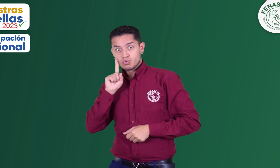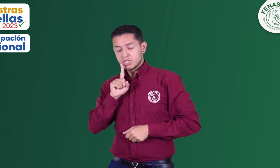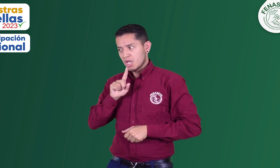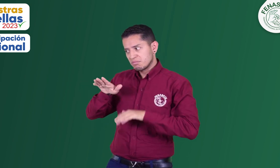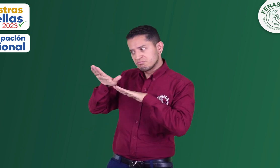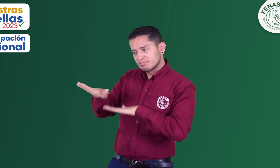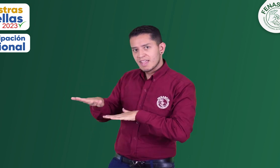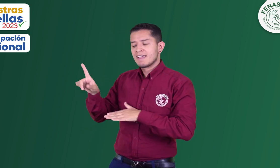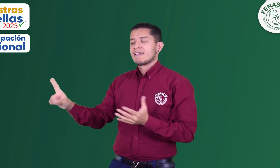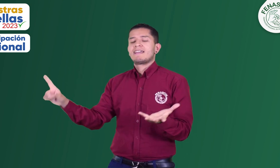y demás eventos.